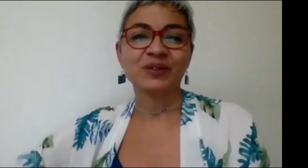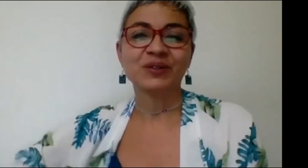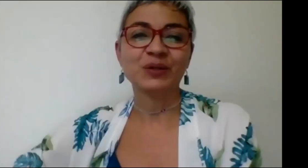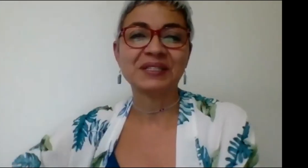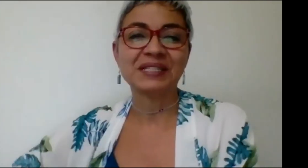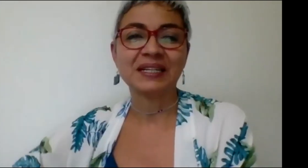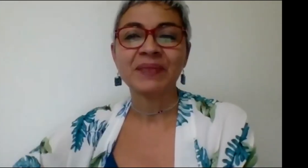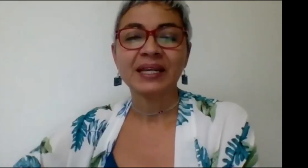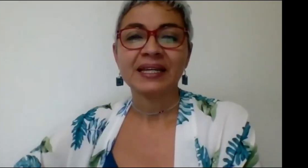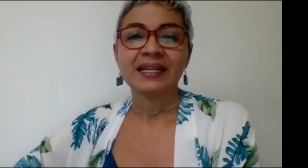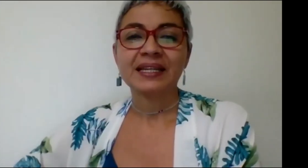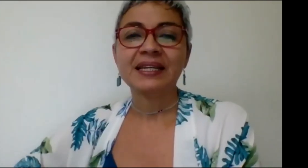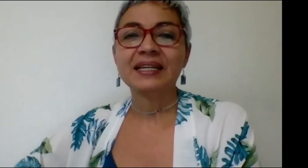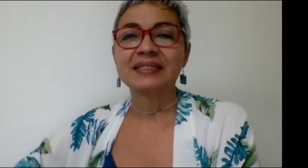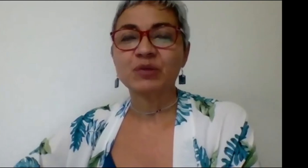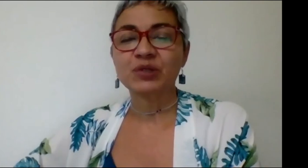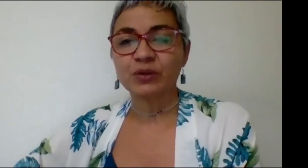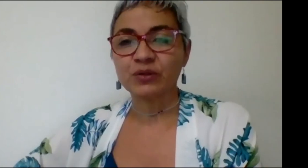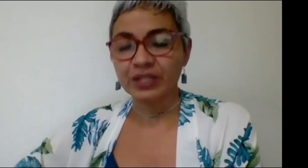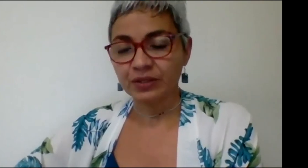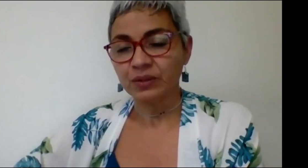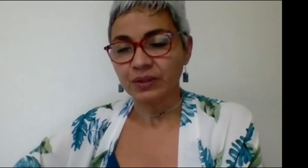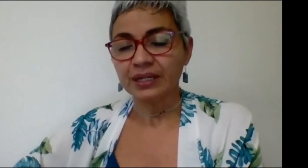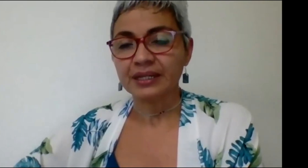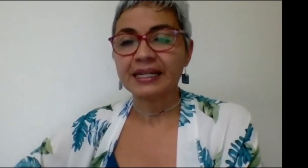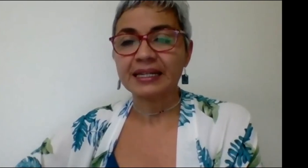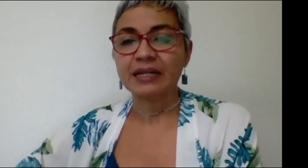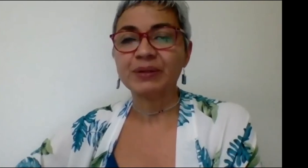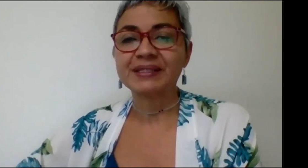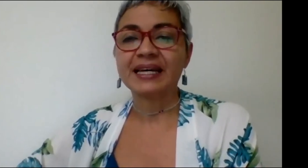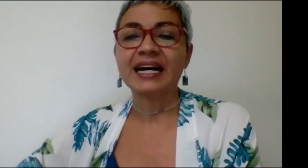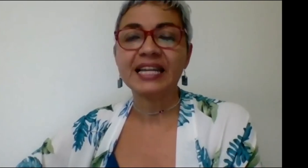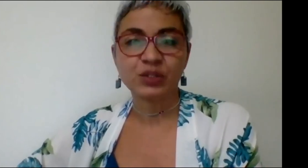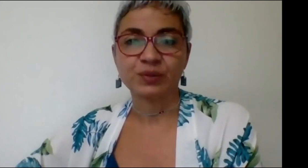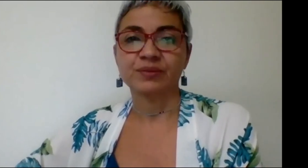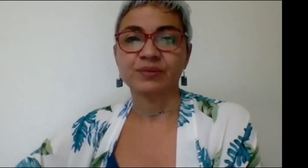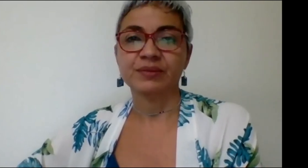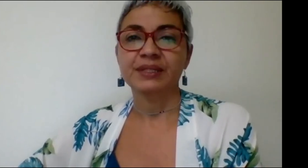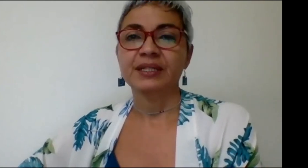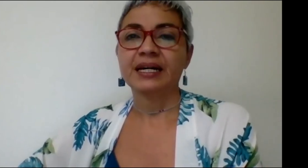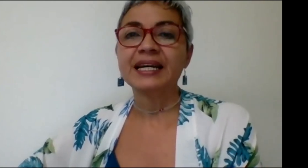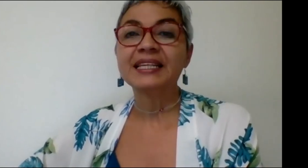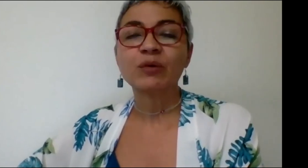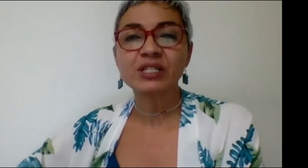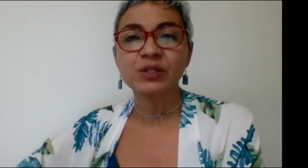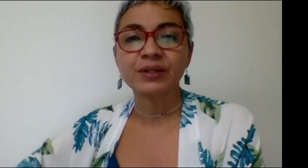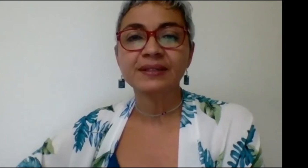judicial y estamos reconociendo que la universidad ha hecho ha generado acciones